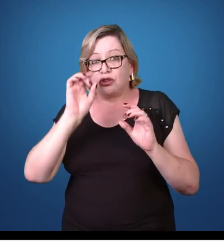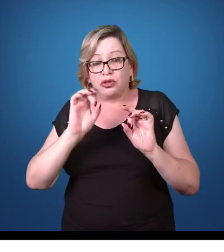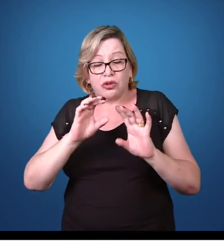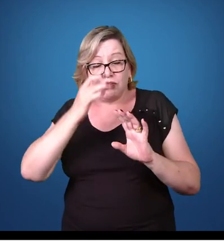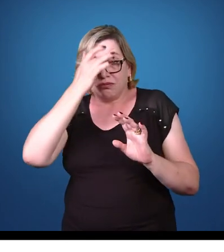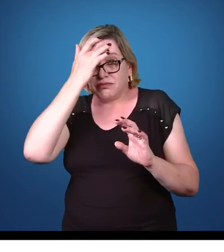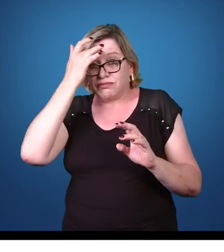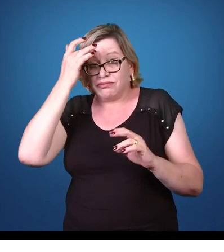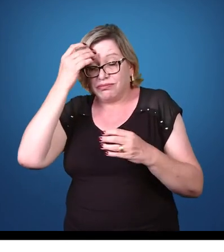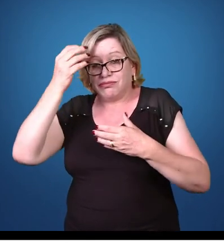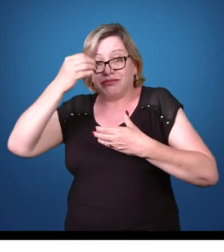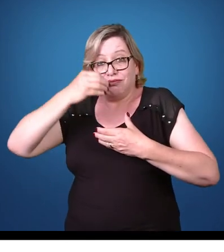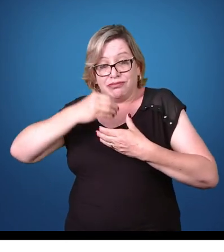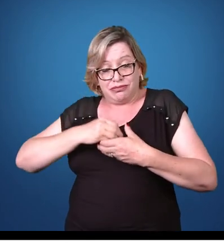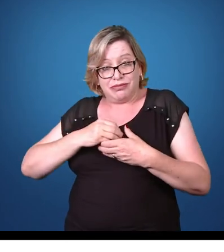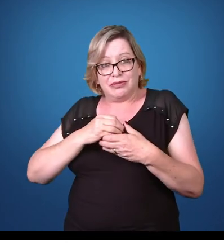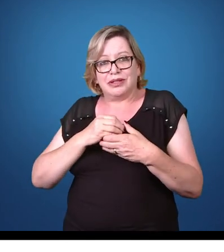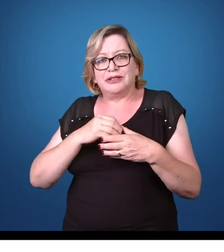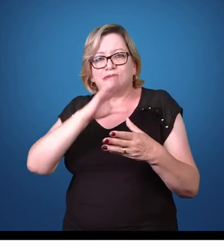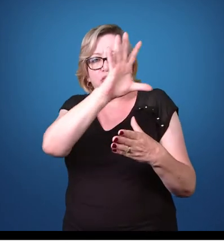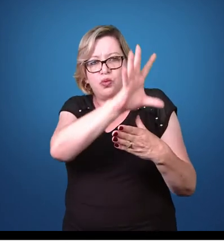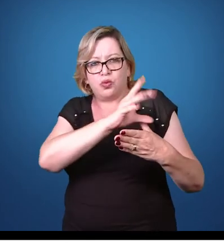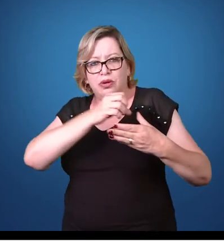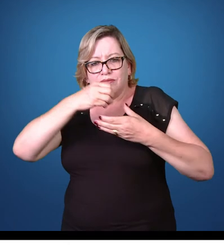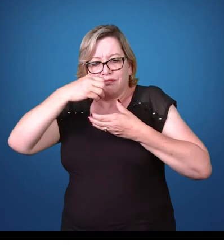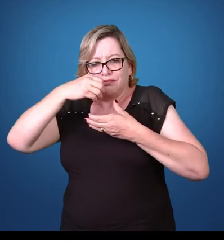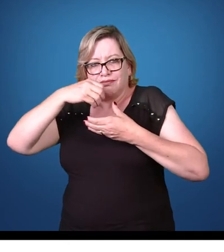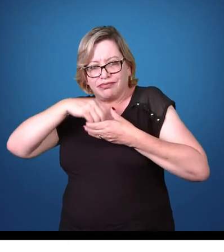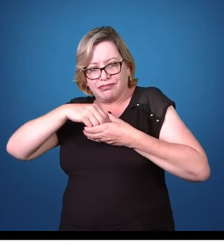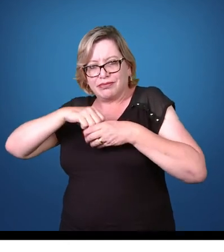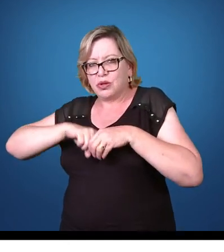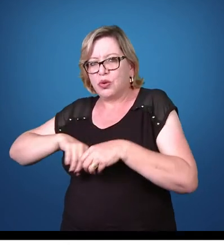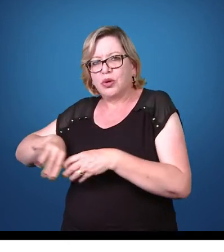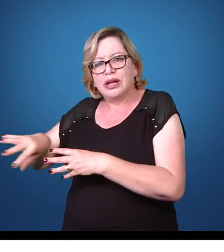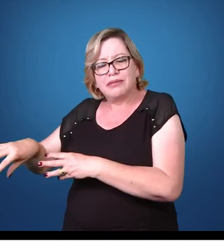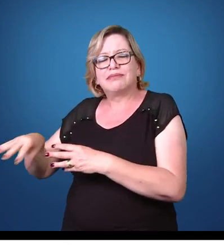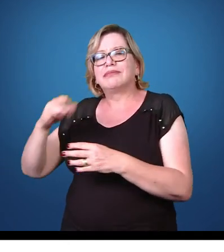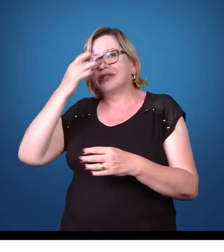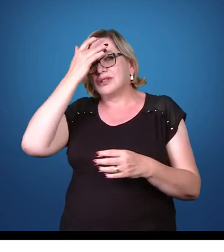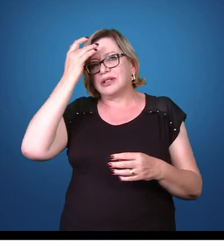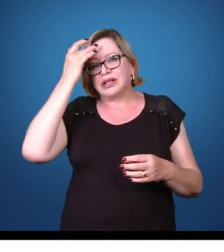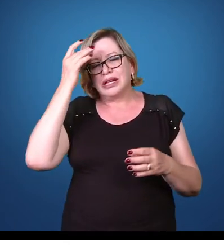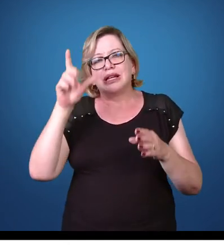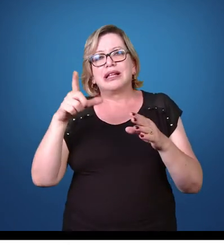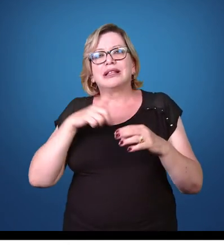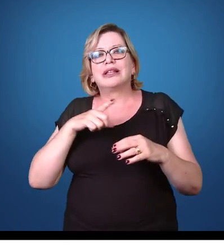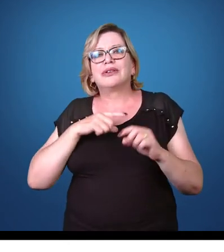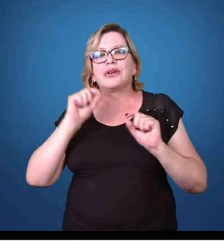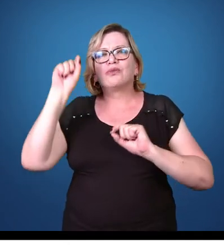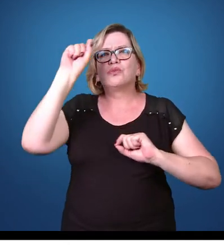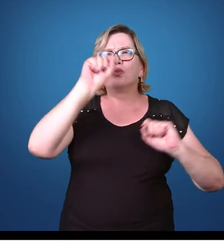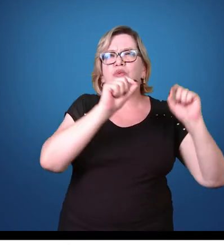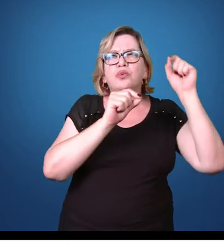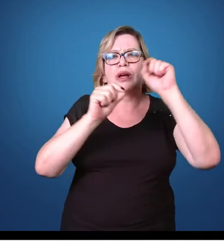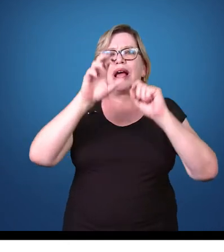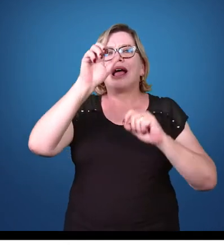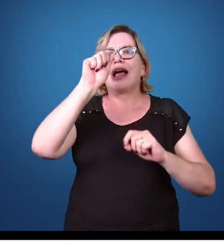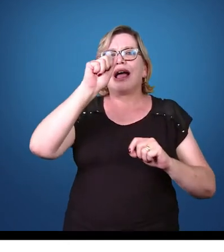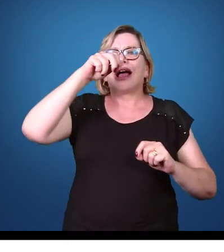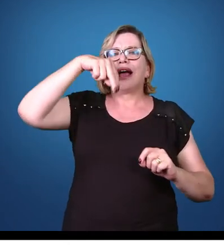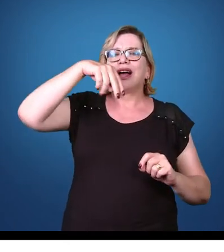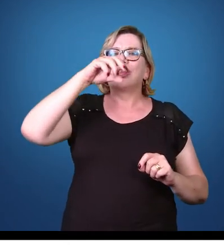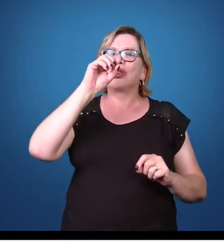intermediário, sendo que o mosquito anófolis, ele é o hospedeiro definitivo, além de ser hospedeiro